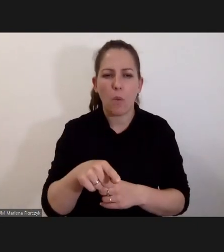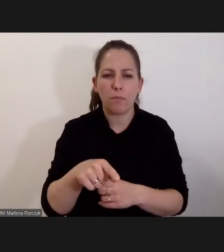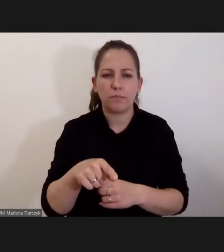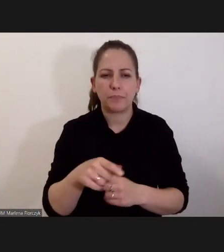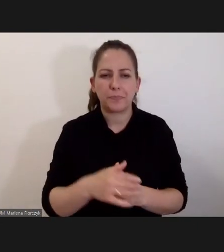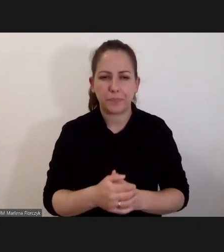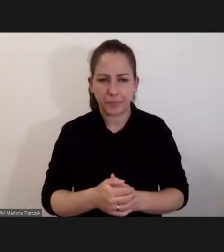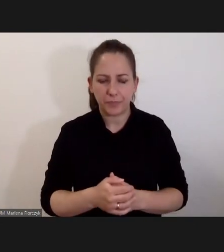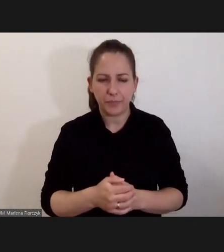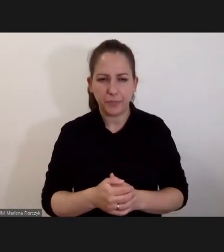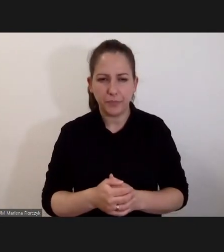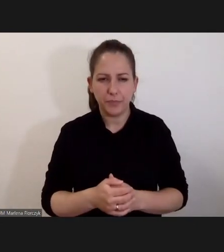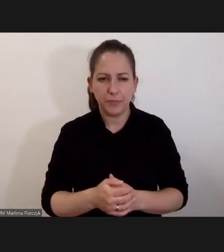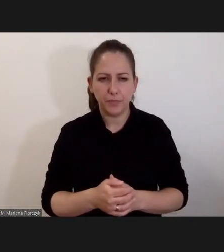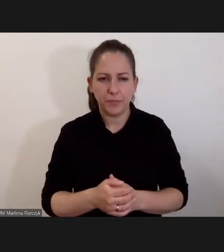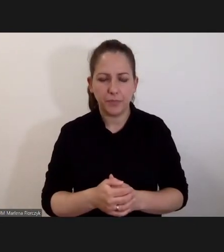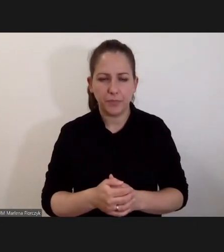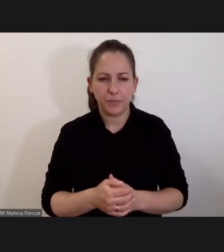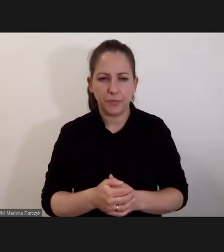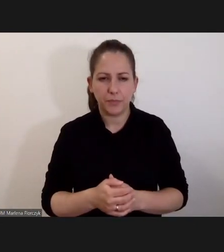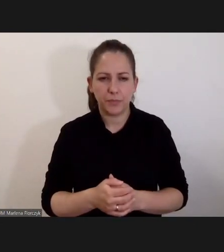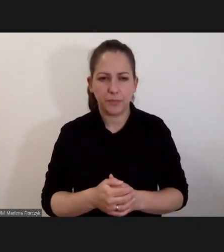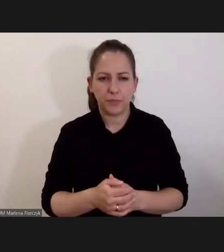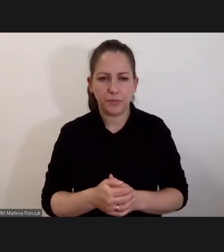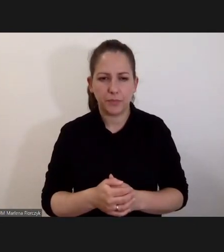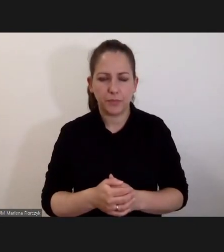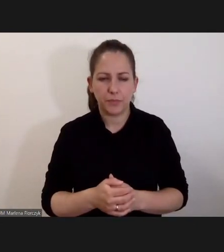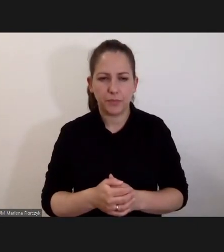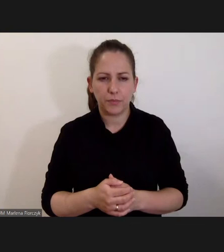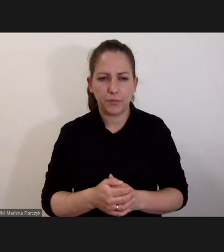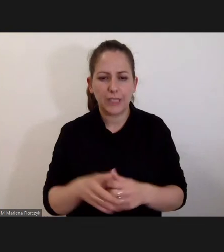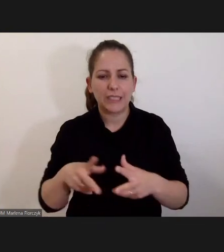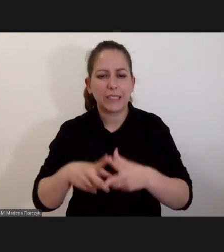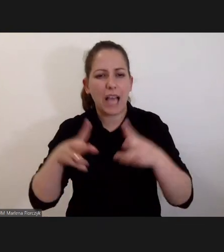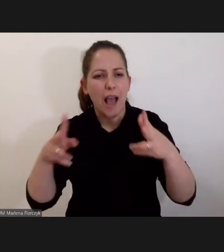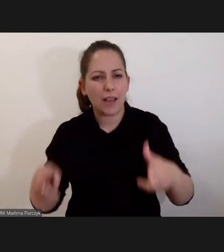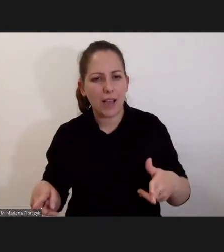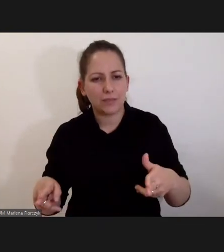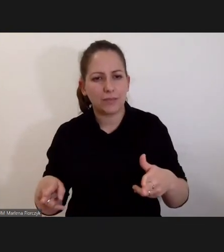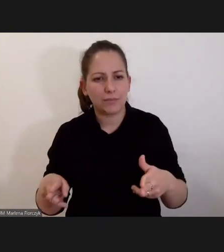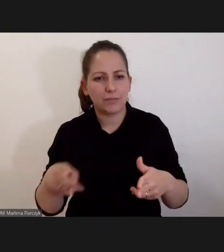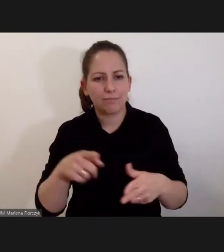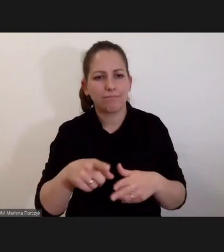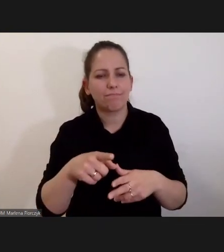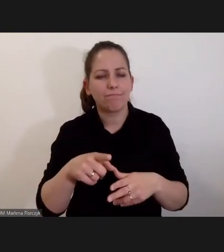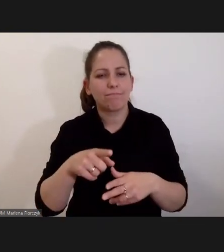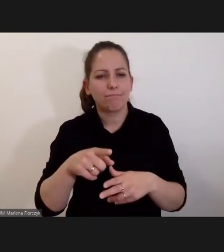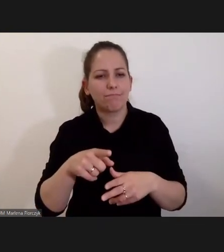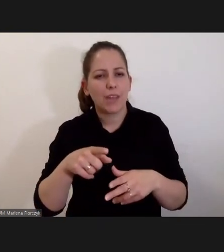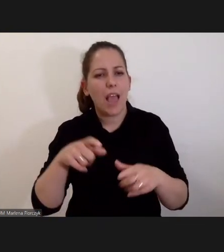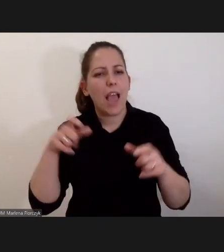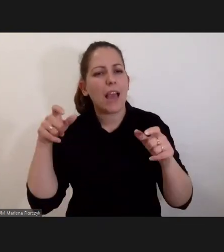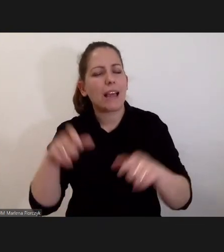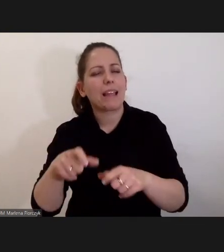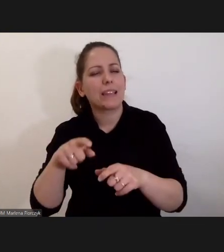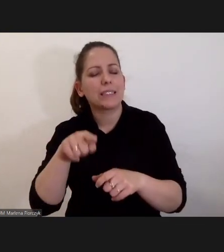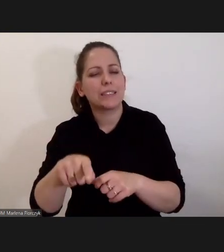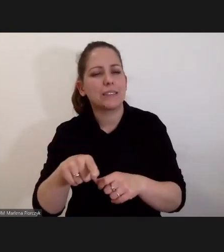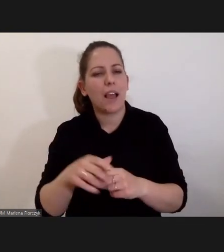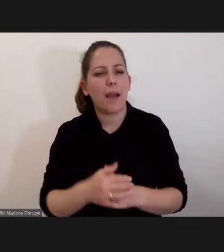z zakresu jurysdykcji, zresztą terytorialnej jurysdykcji